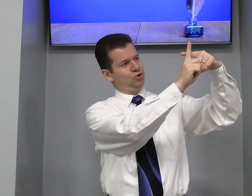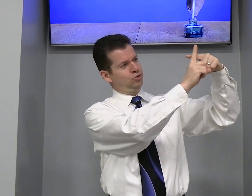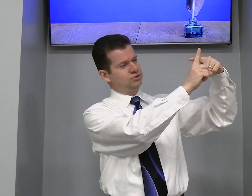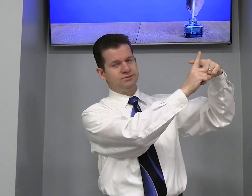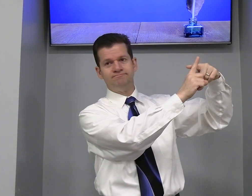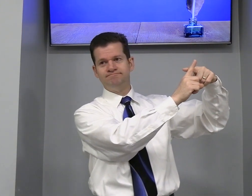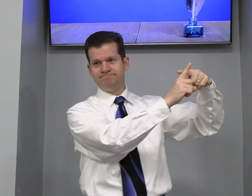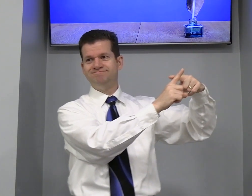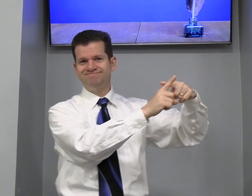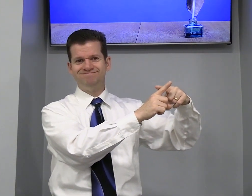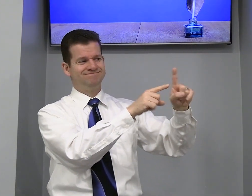cruz